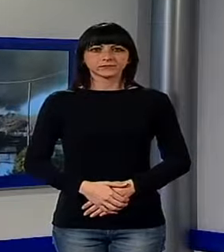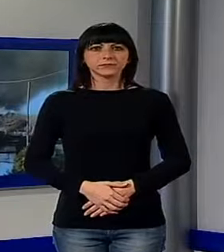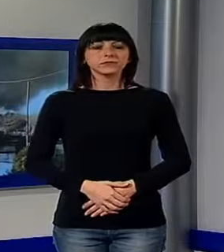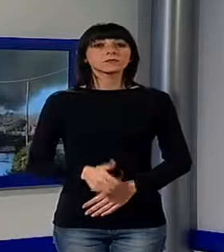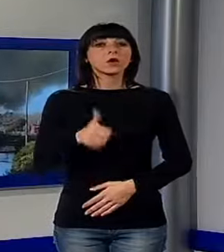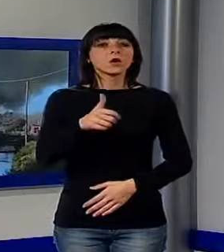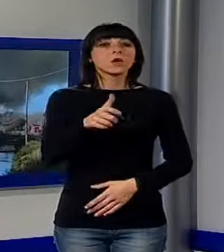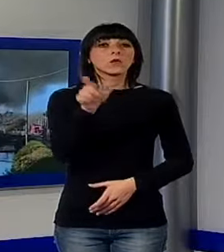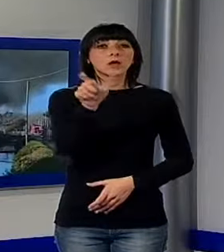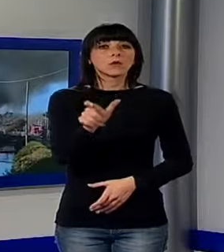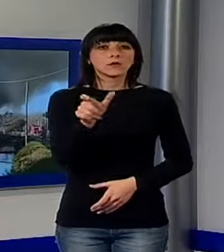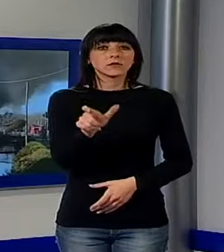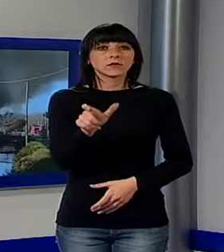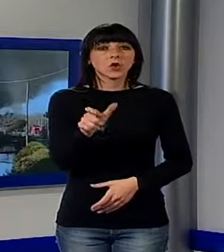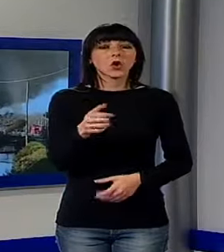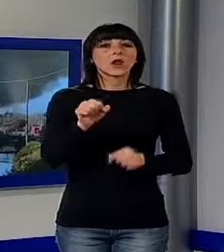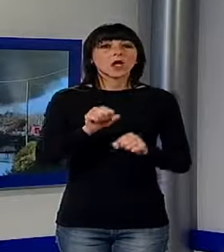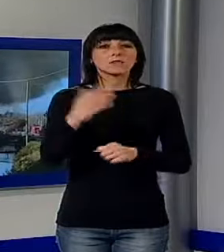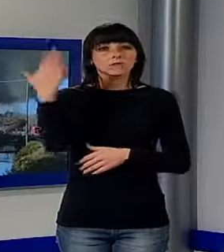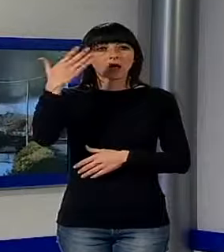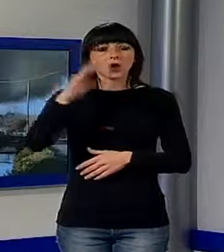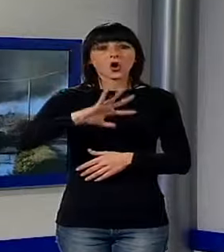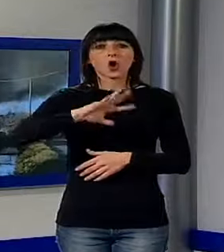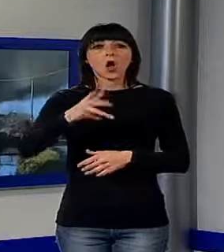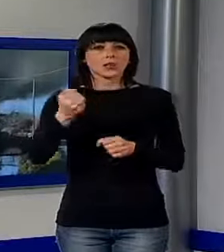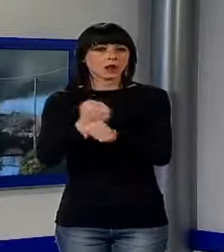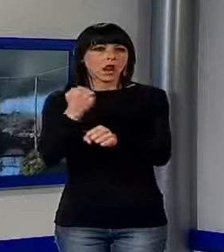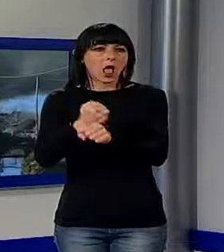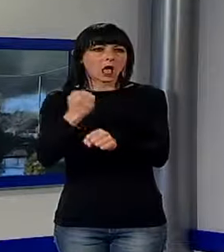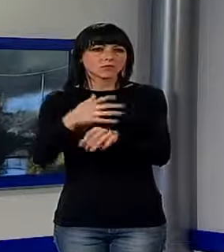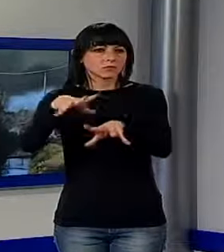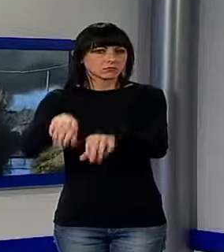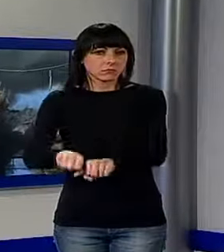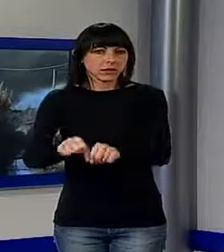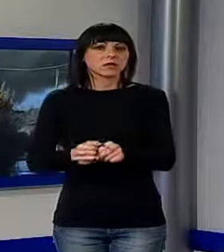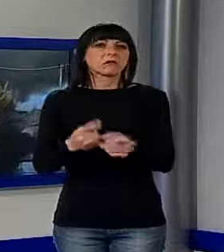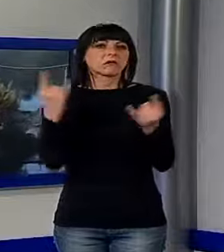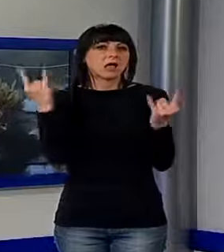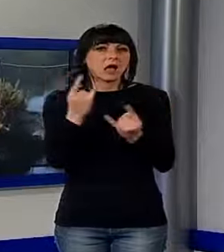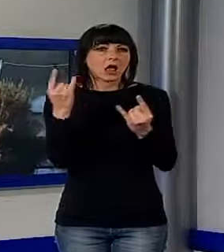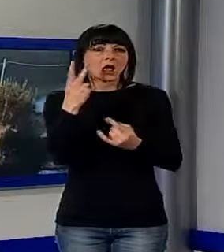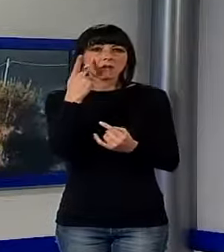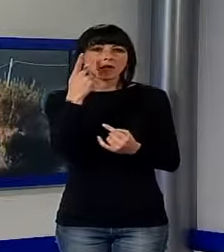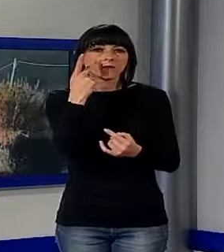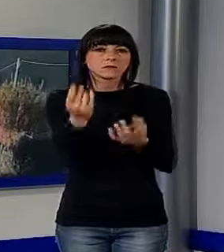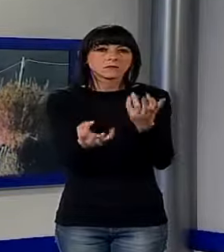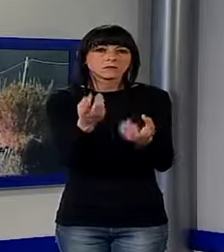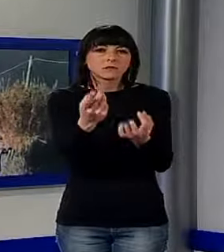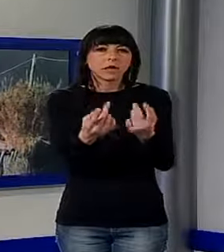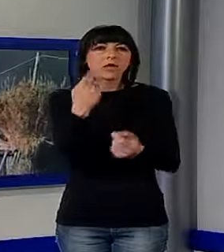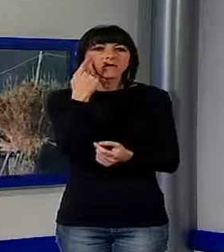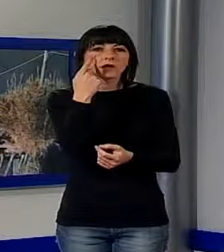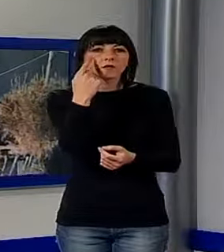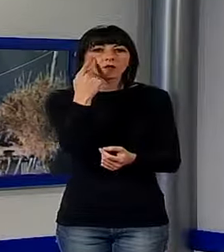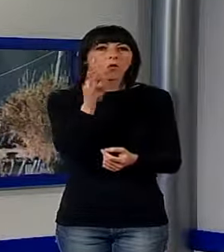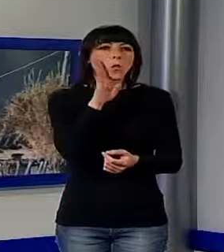quattro persone si trovano in Marocco, gli altri erano al lavoro. È stato dato l'allarme quando è stato visto anche un uomo che